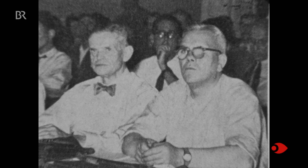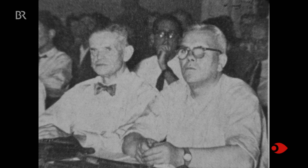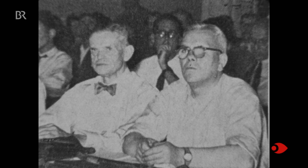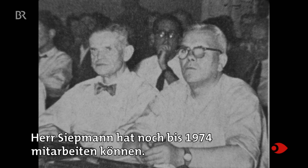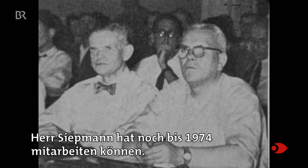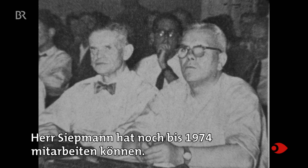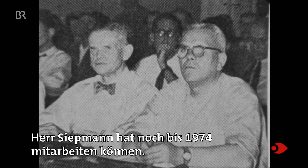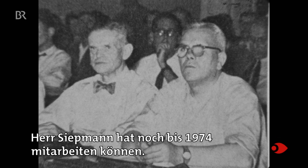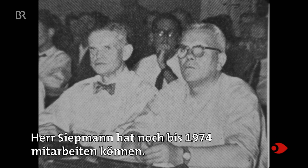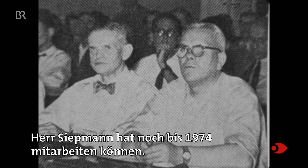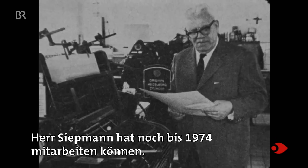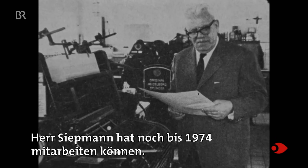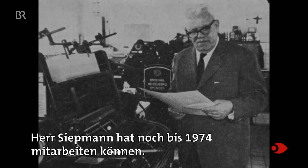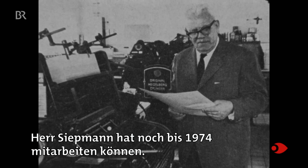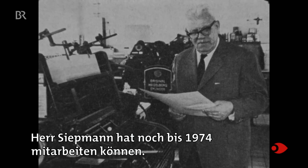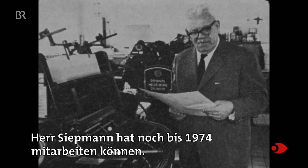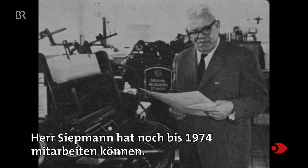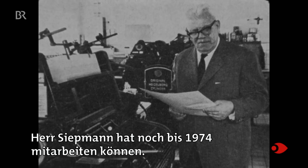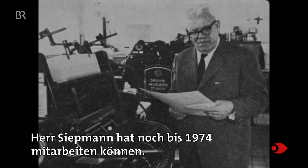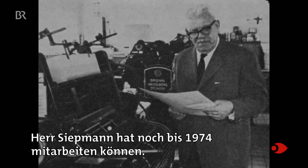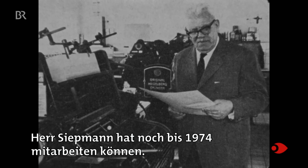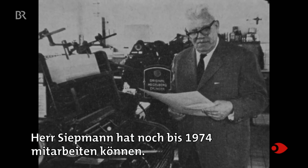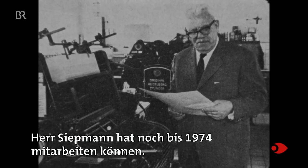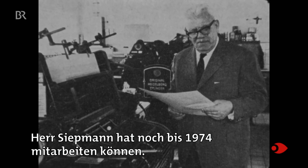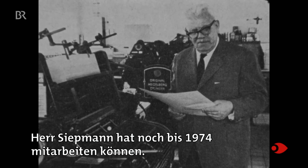Herr Siebmann hat noch bis 1974 mitarbeiten können.